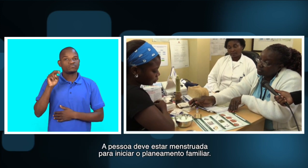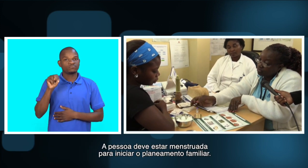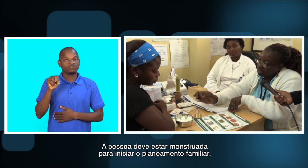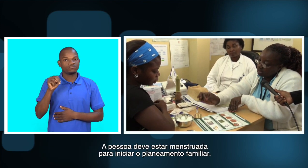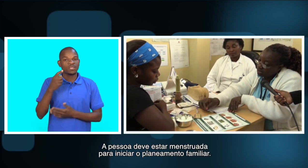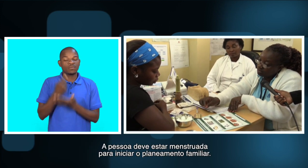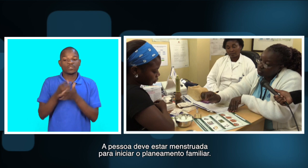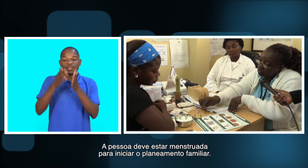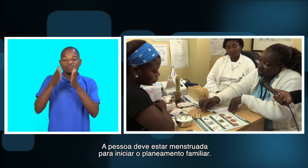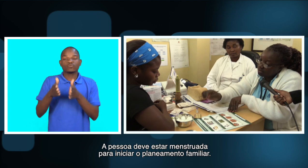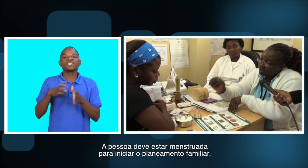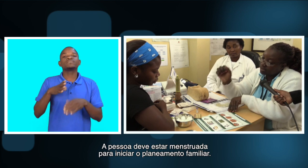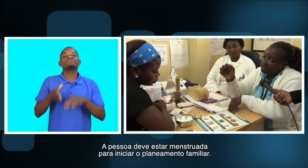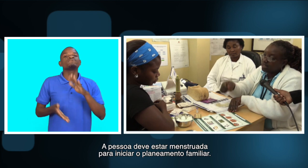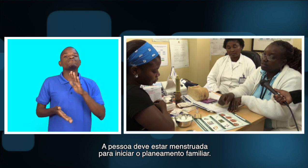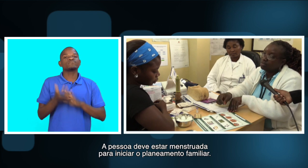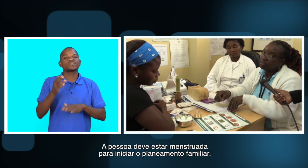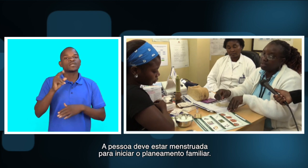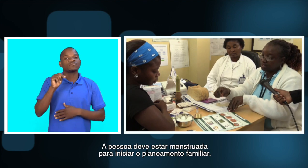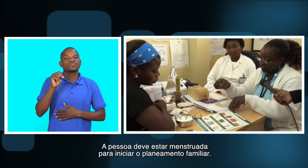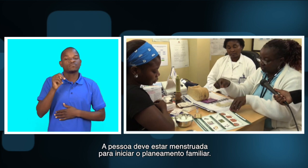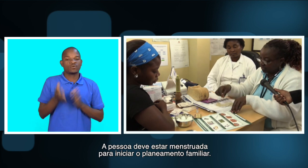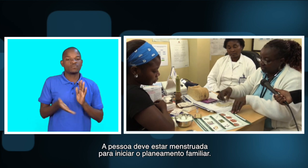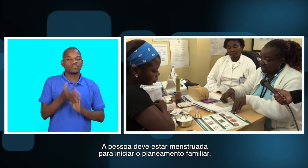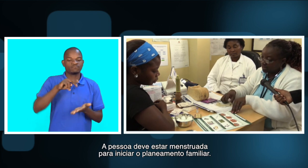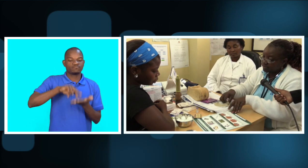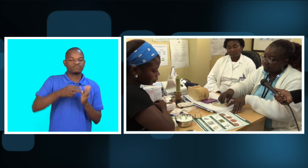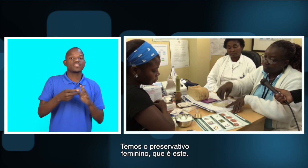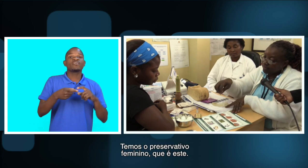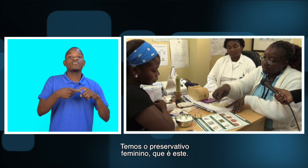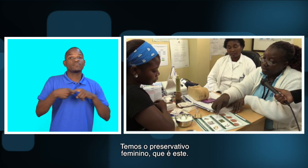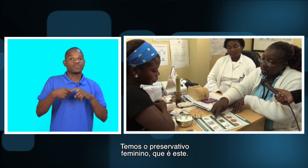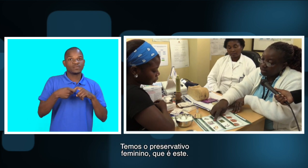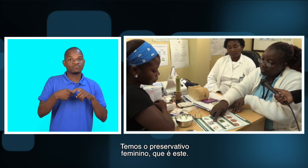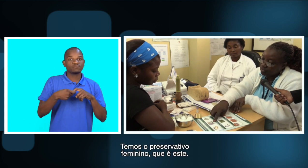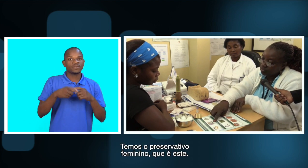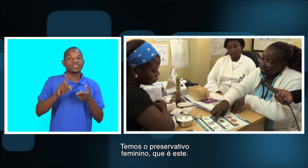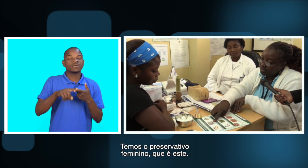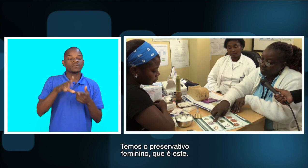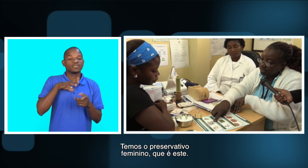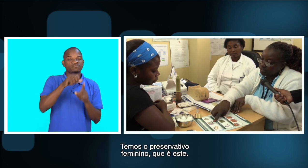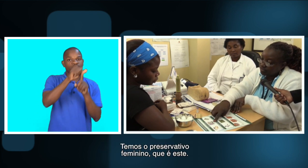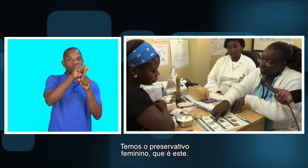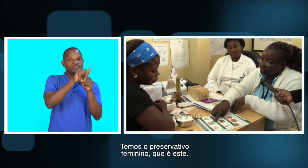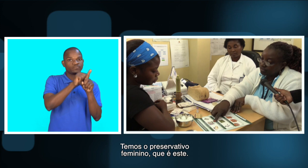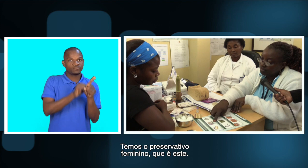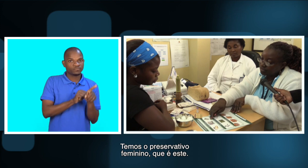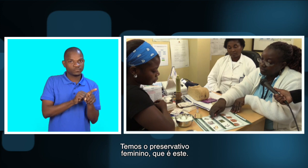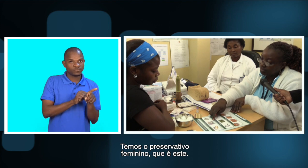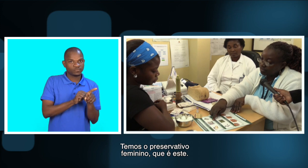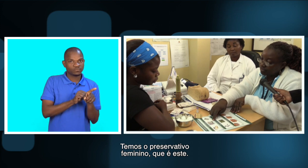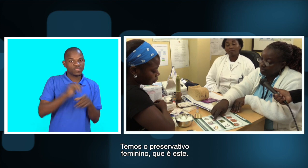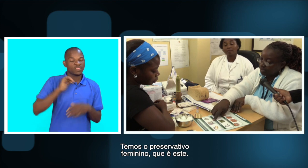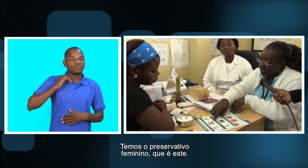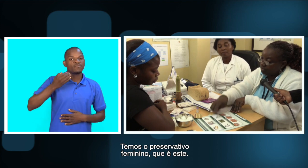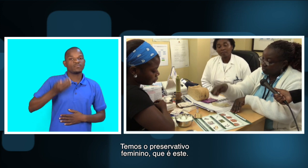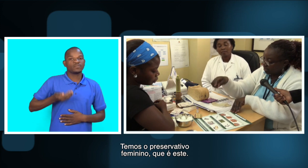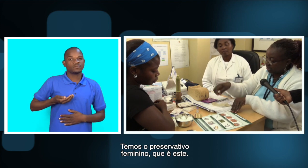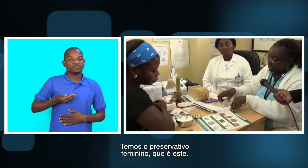A pessoa tem que estar menstruada para iniciar a medicamento familiar. E temos o preservativo feminino que é